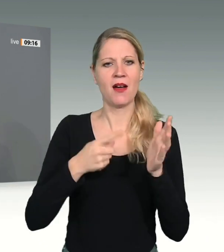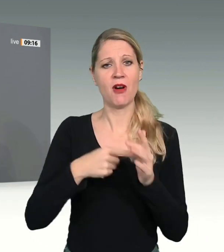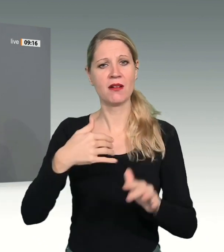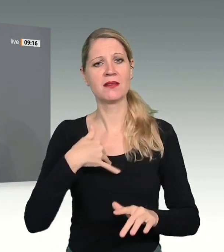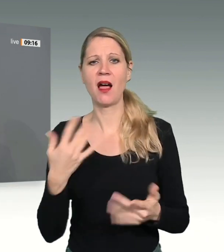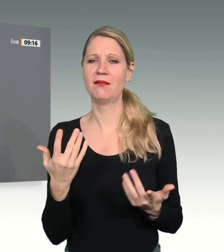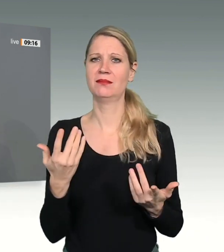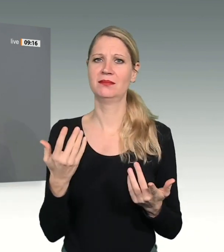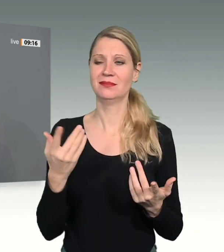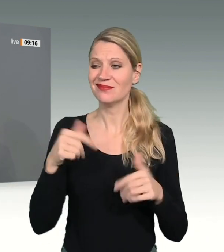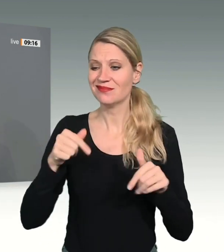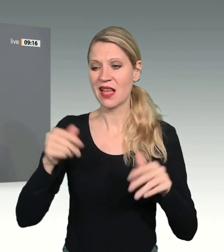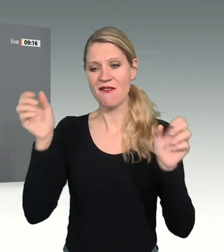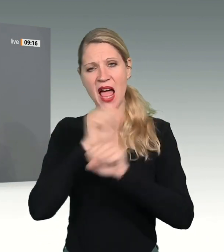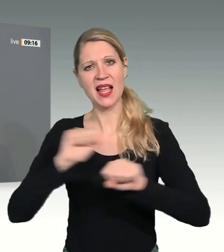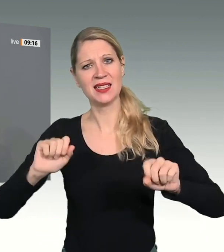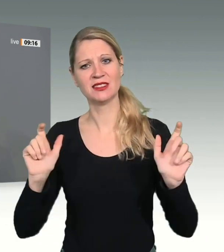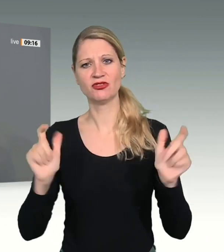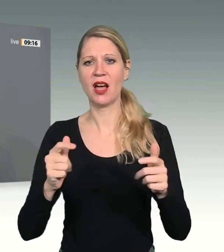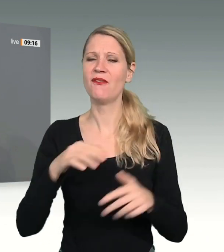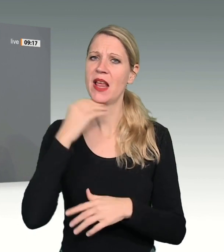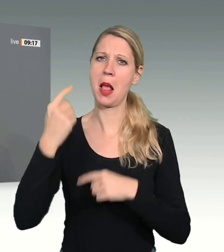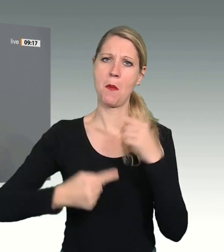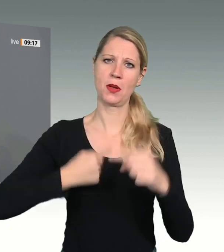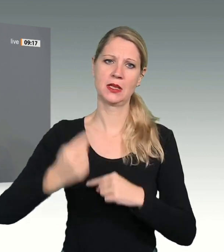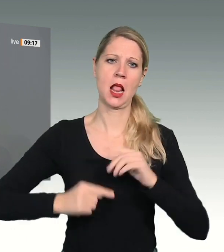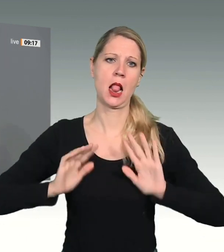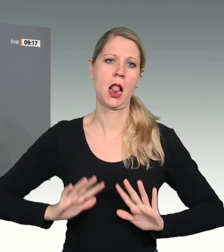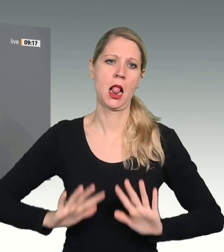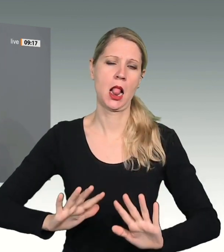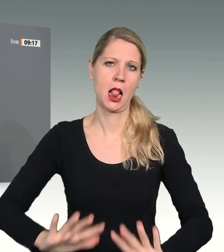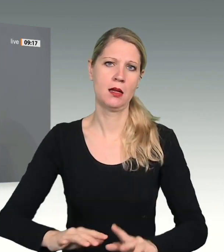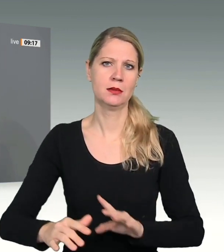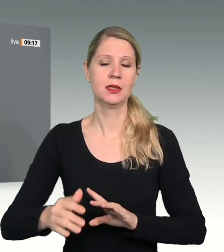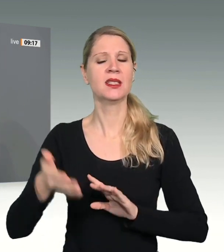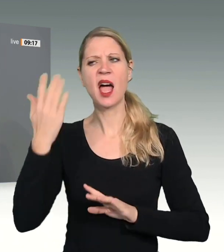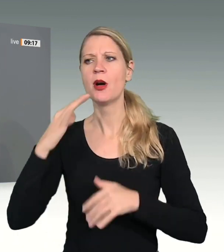1973 folgte übrigens schon die erste Energiekrise.